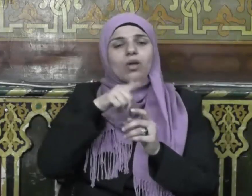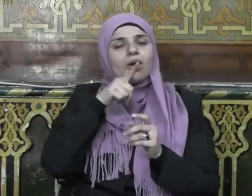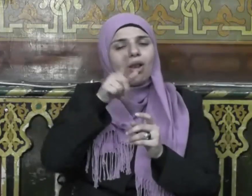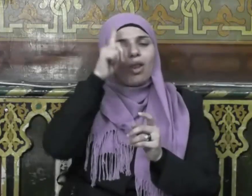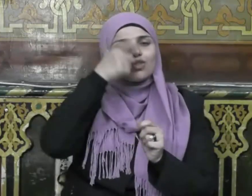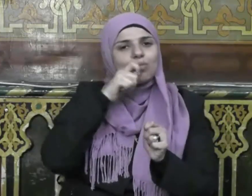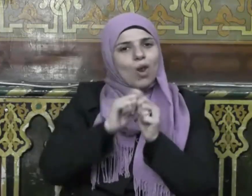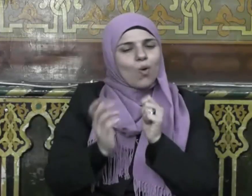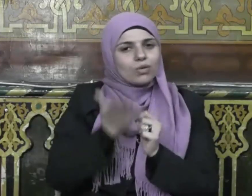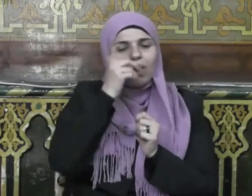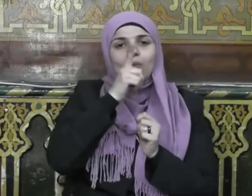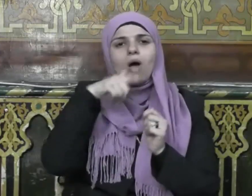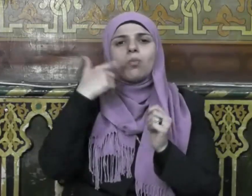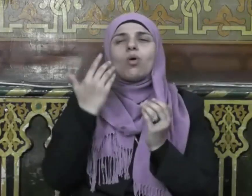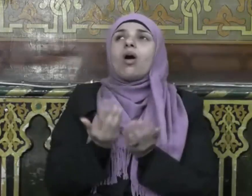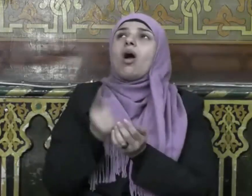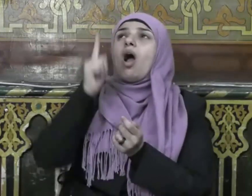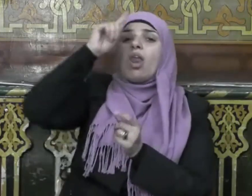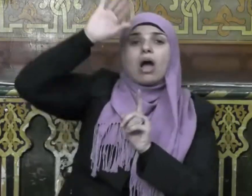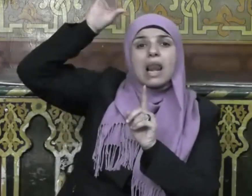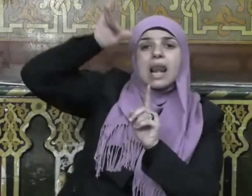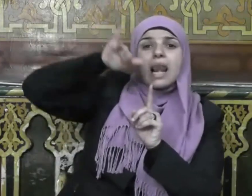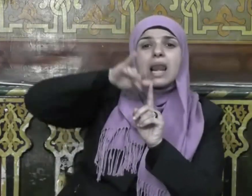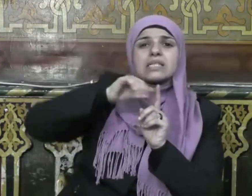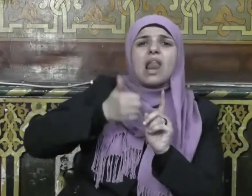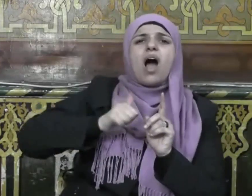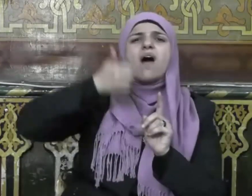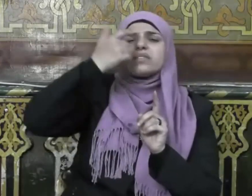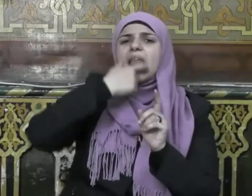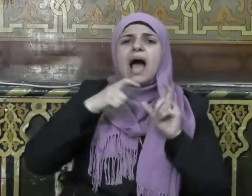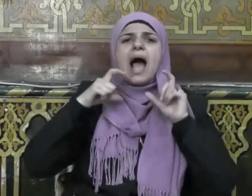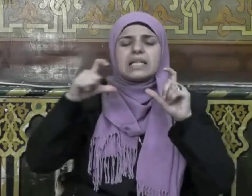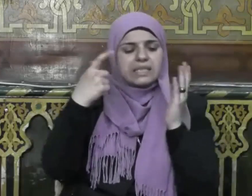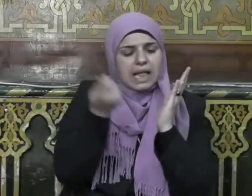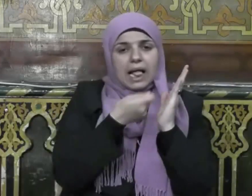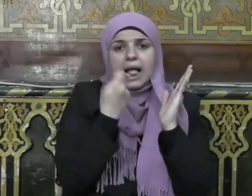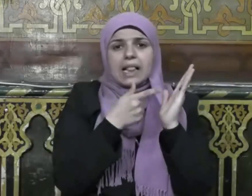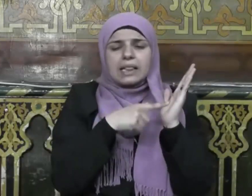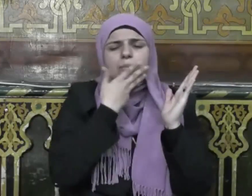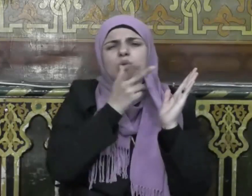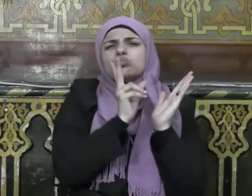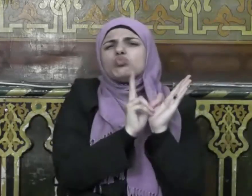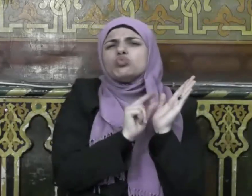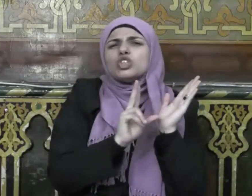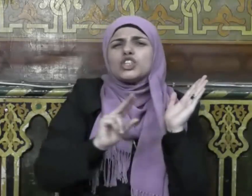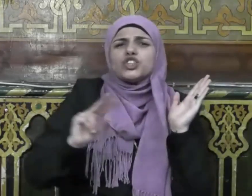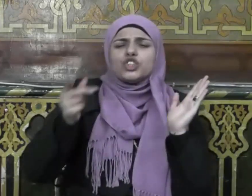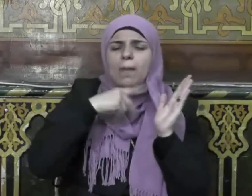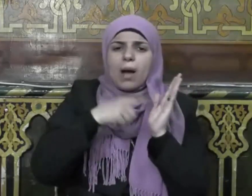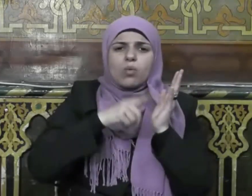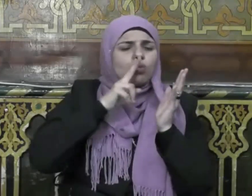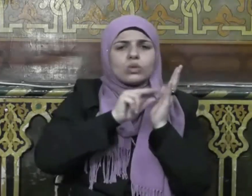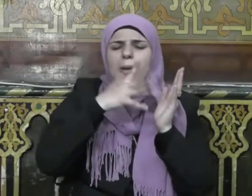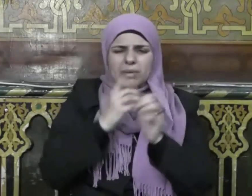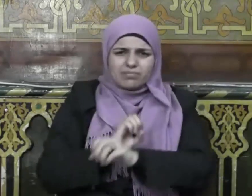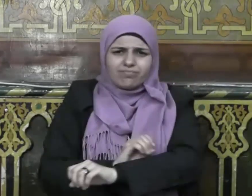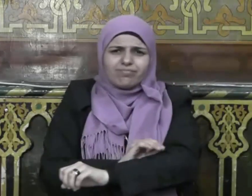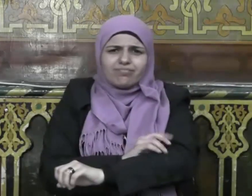سبحانه الله نزل أحسن الحديث كتابا متشابها مثانية قشعر منه